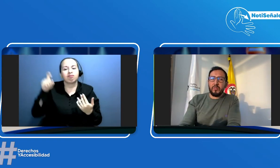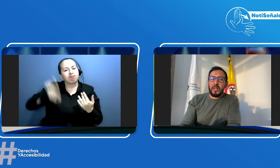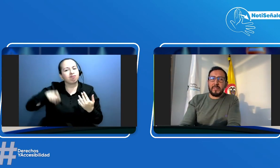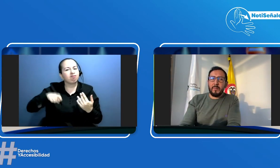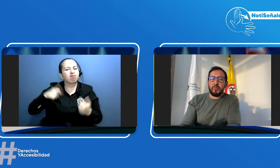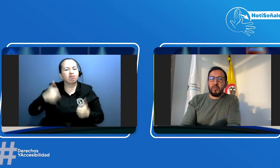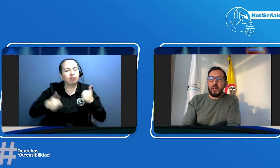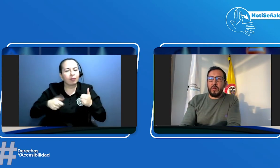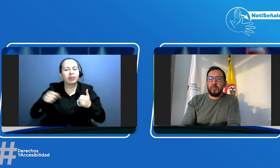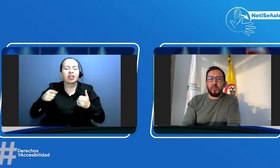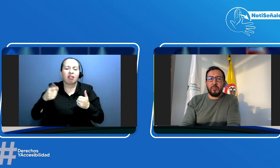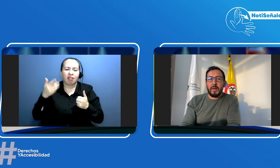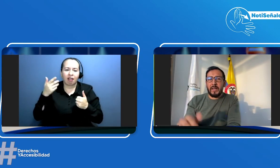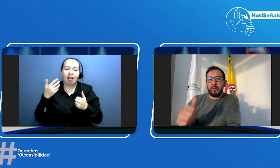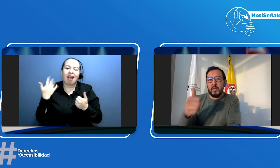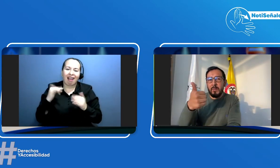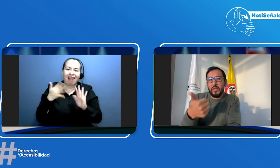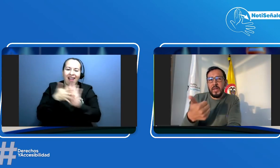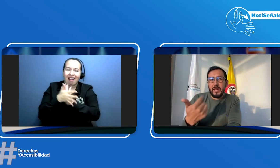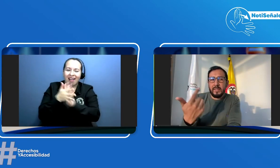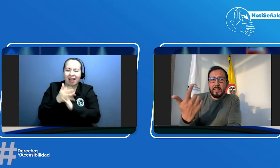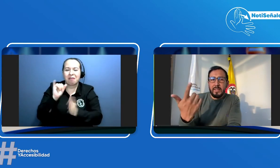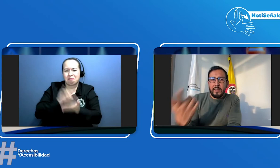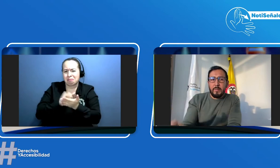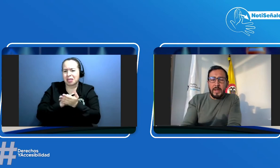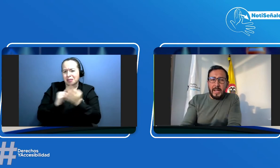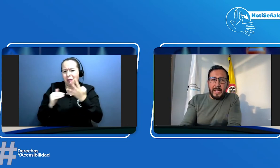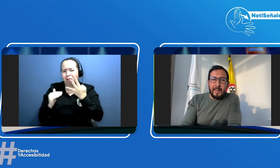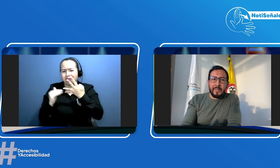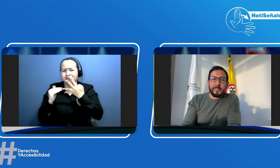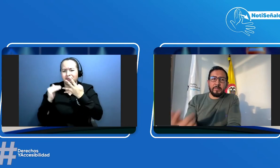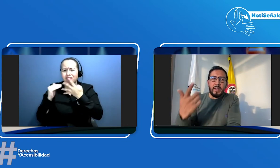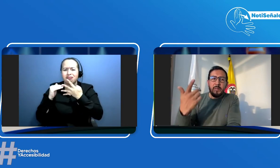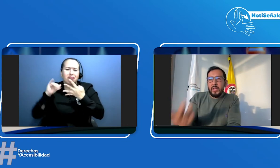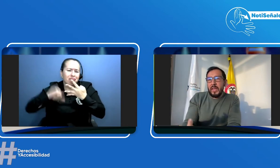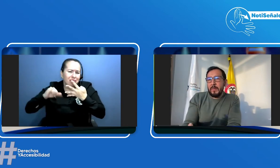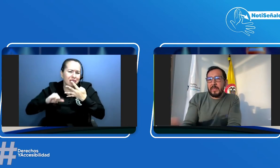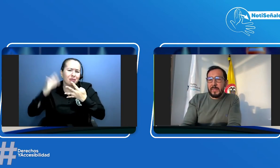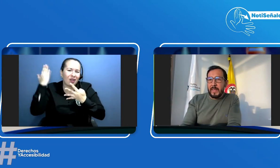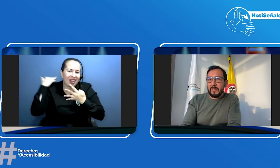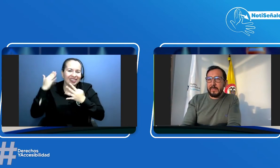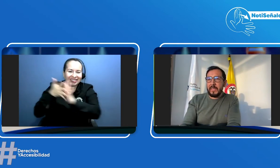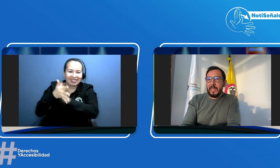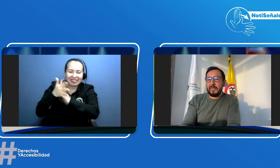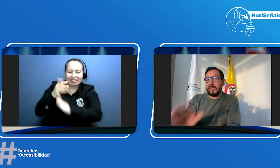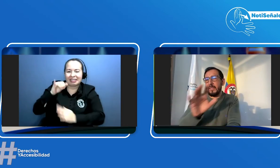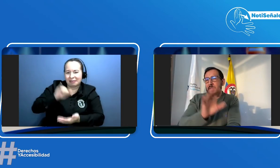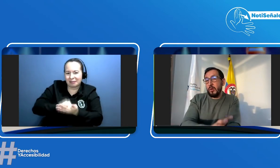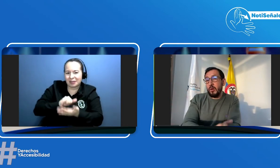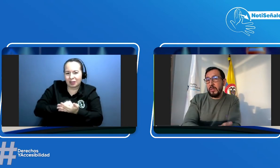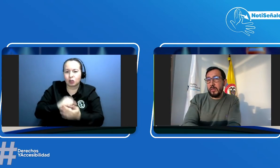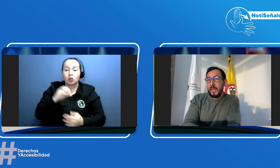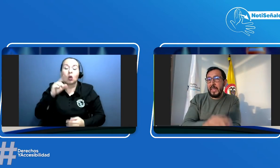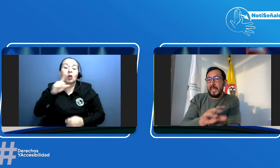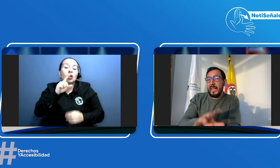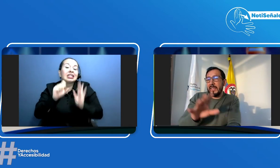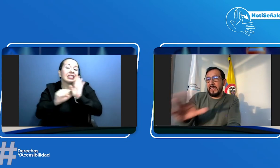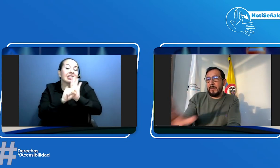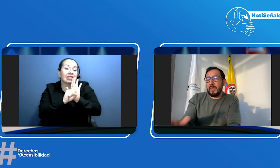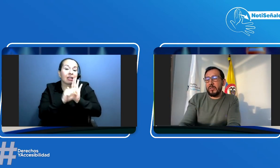las que hemos contado nosotros para la sordera moderada para la grave para la moderadamente severa y es el símbolo de sordera y las adaptaciones